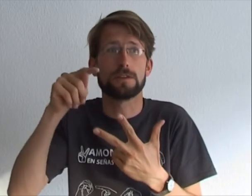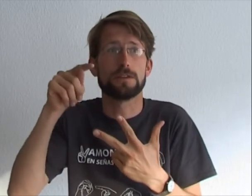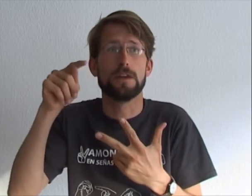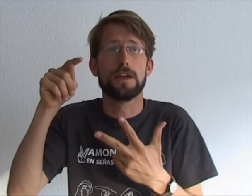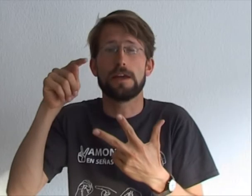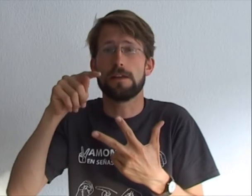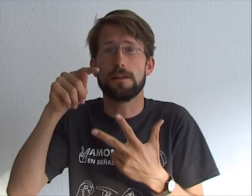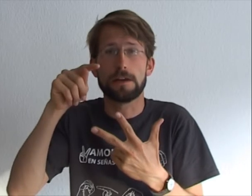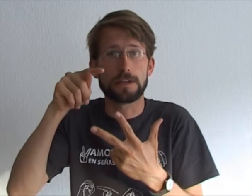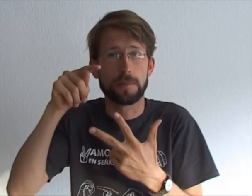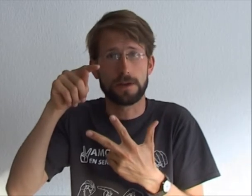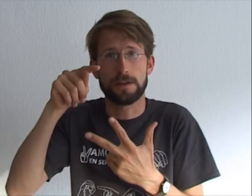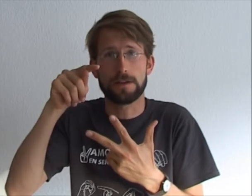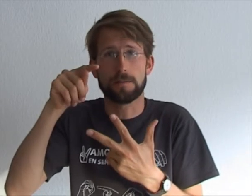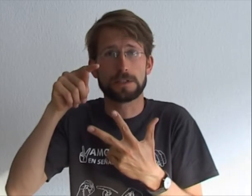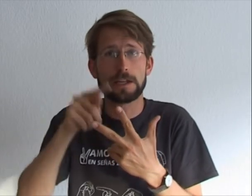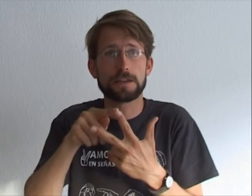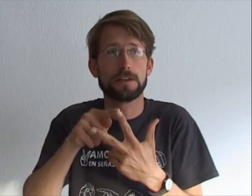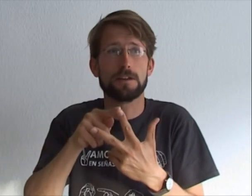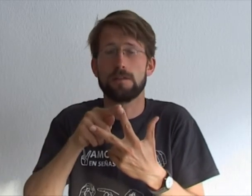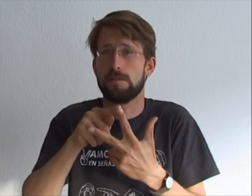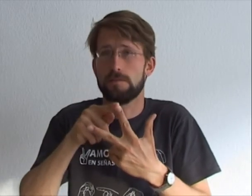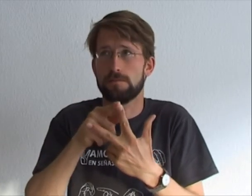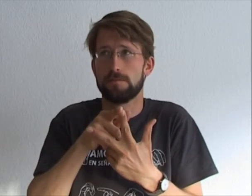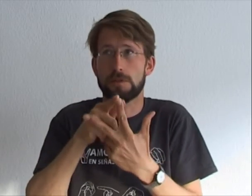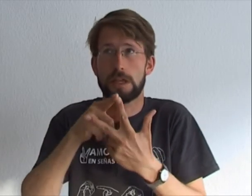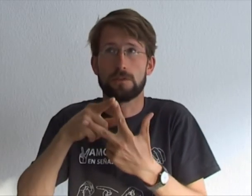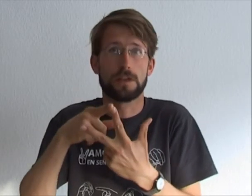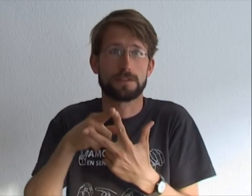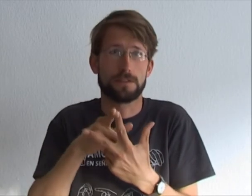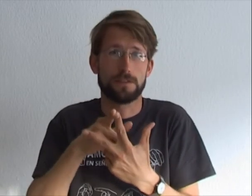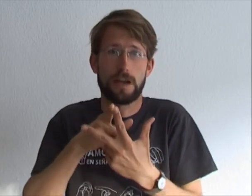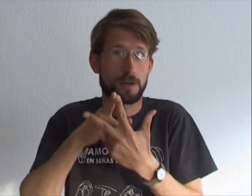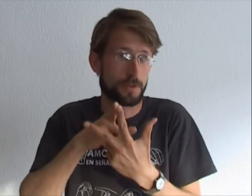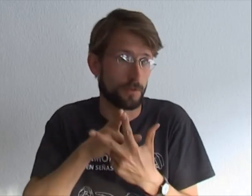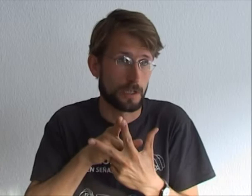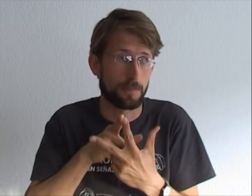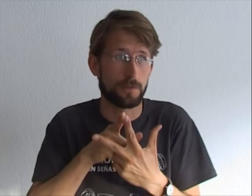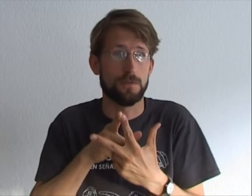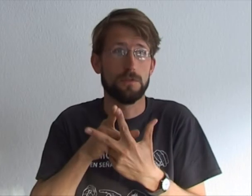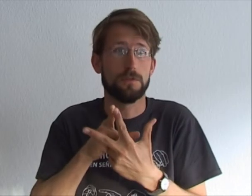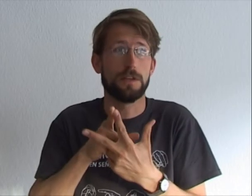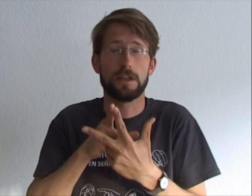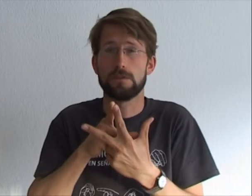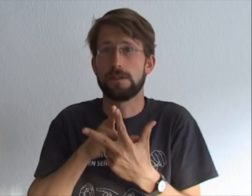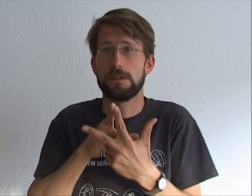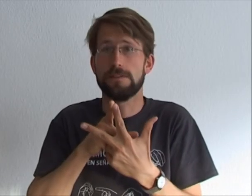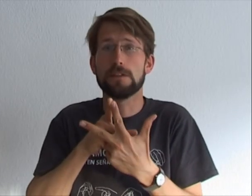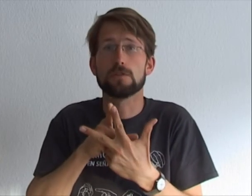la etapa en la bicicleta, montando las carpas, ejemplo, o andando en el velo no